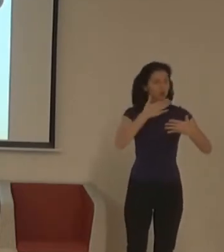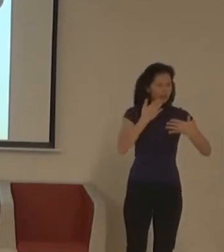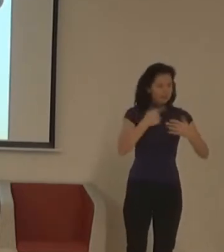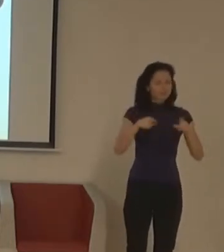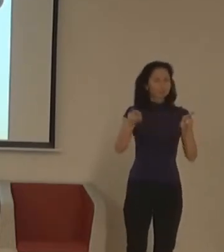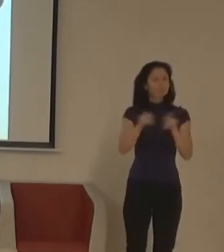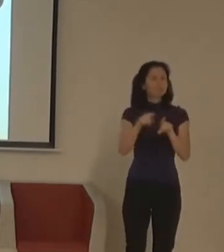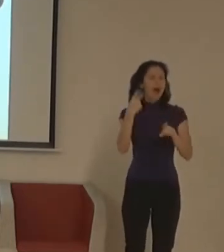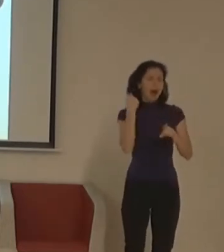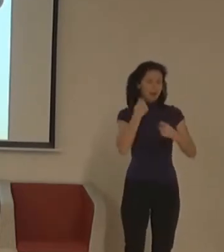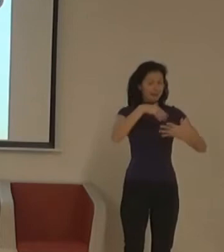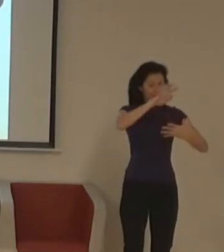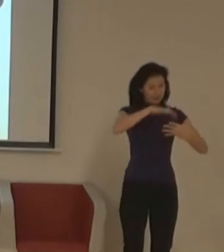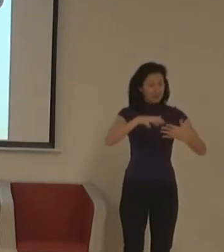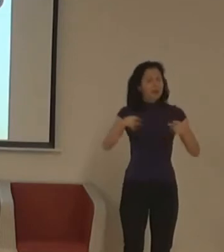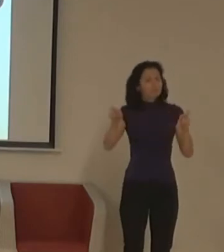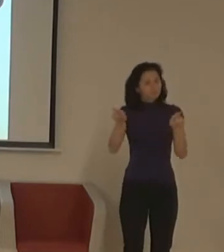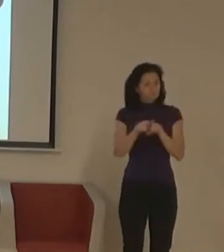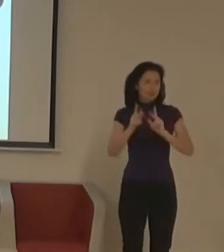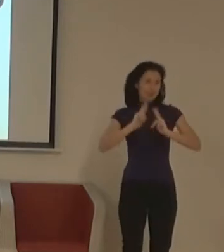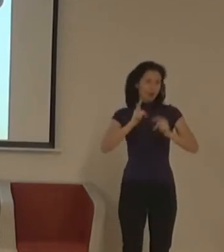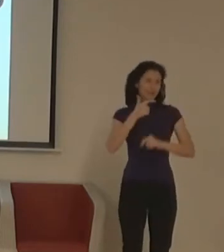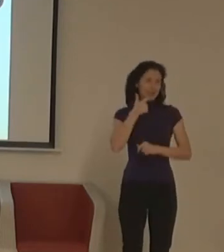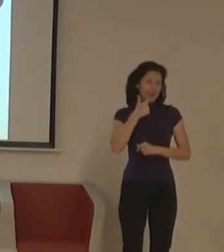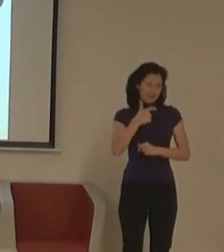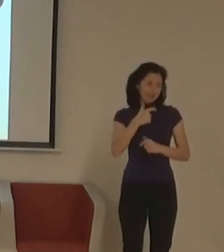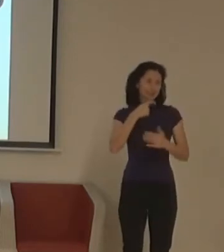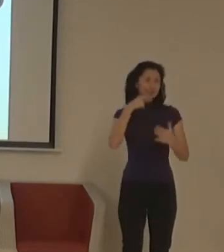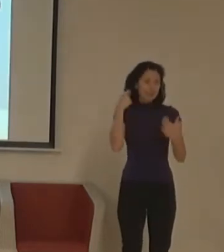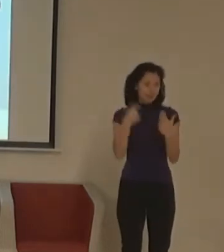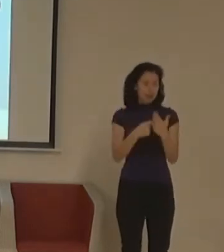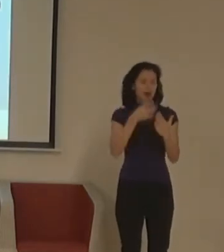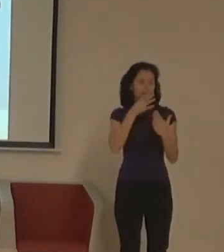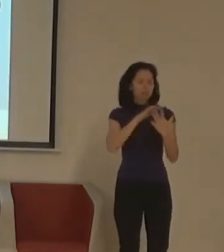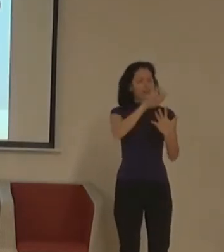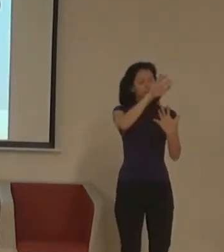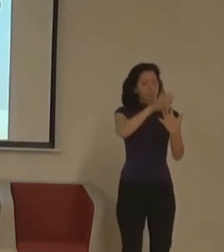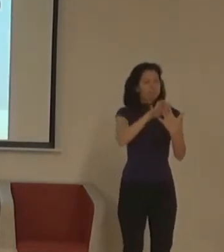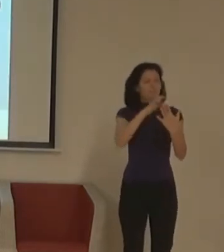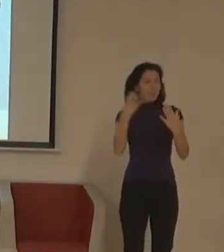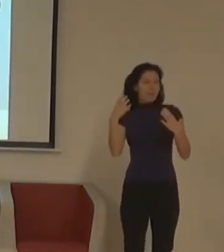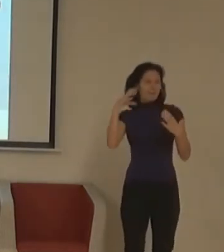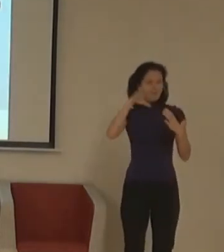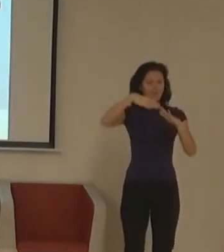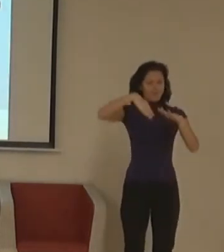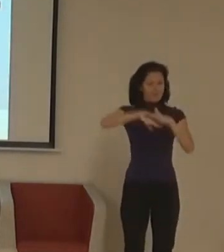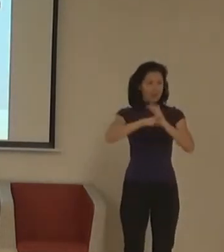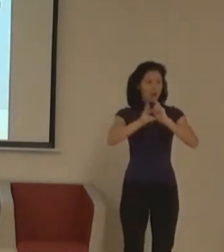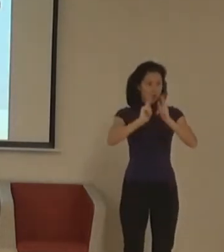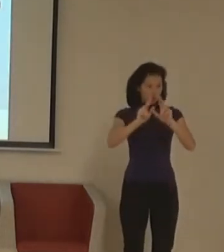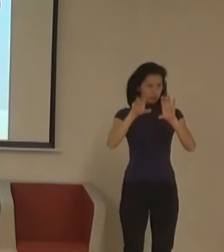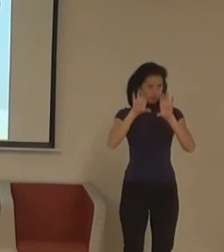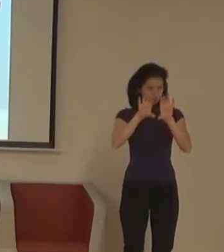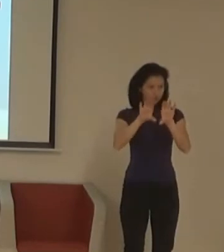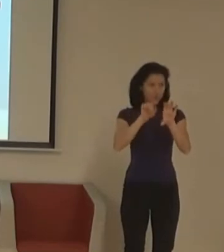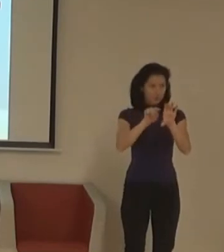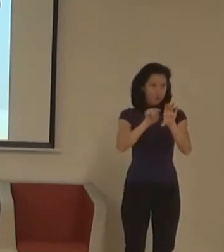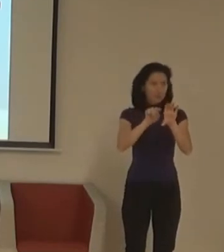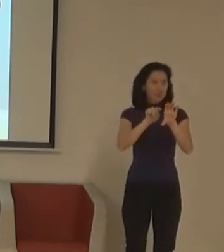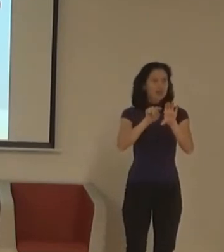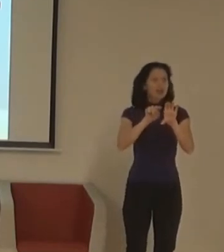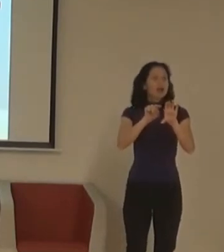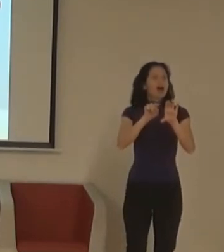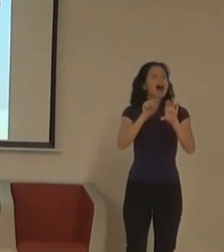Na webu bude fyzicky napevno jedno video o znakovém jazyce. A zbělá videa budou v